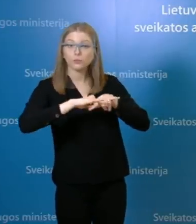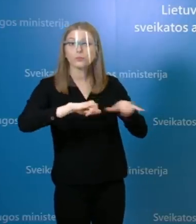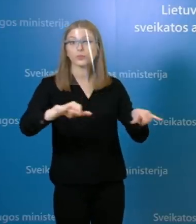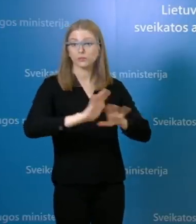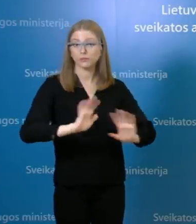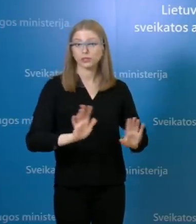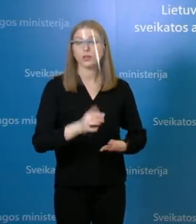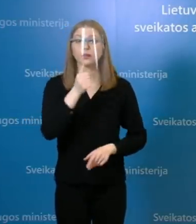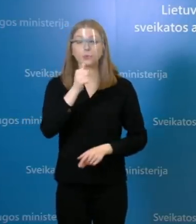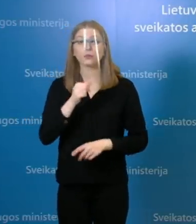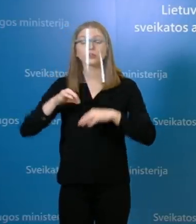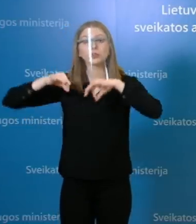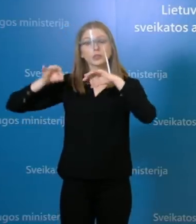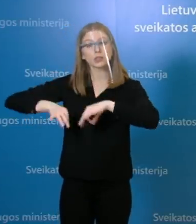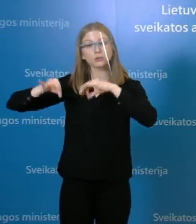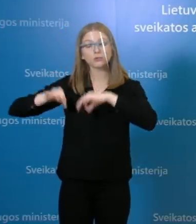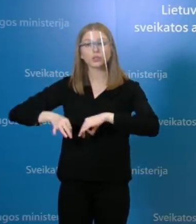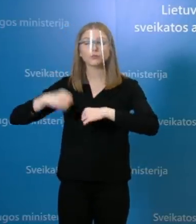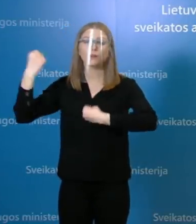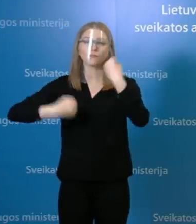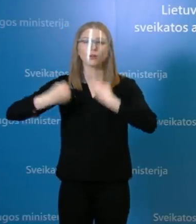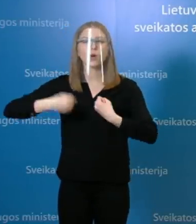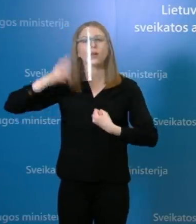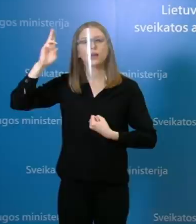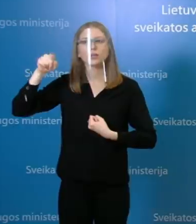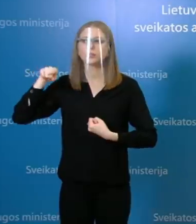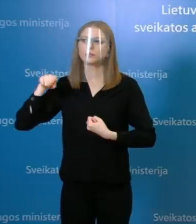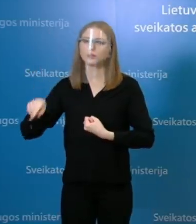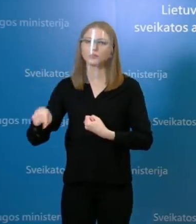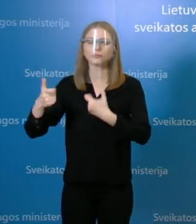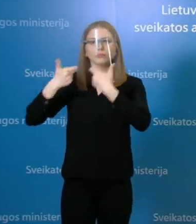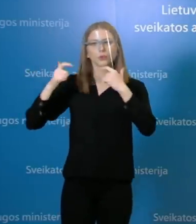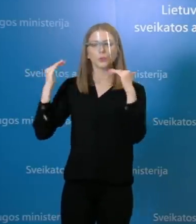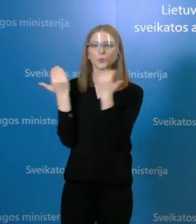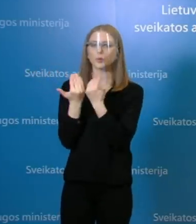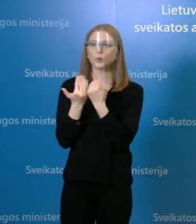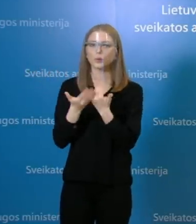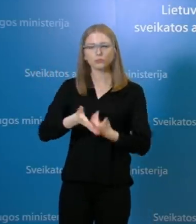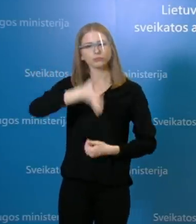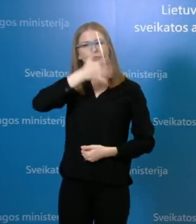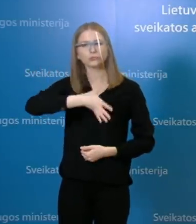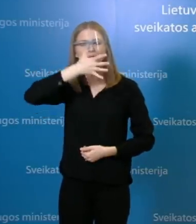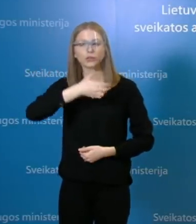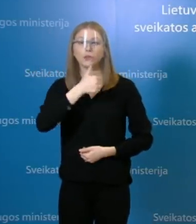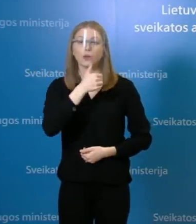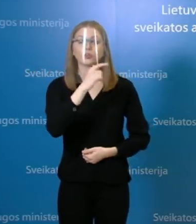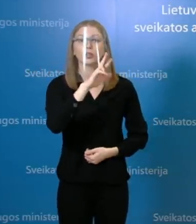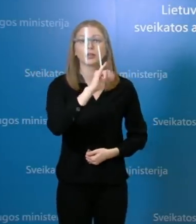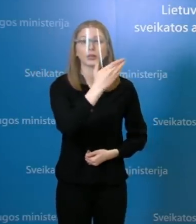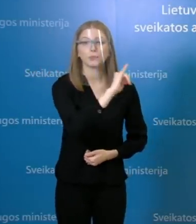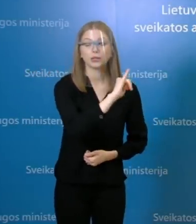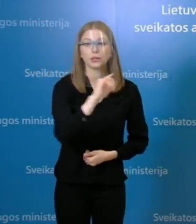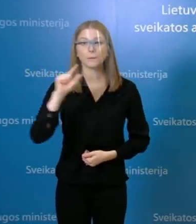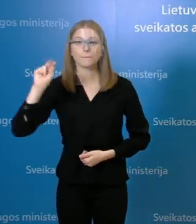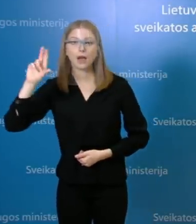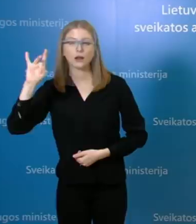nesilaikia ir tos pačios savizolacijos. Tai ar tikrai visi žydiniai yra aiškus, nes, tarkim, Rimi irgi su pergalės, laikva, kaip